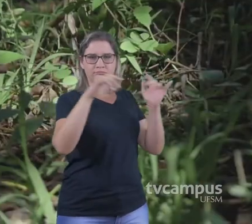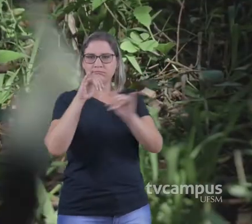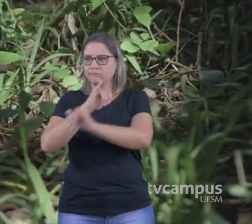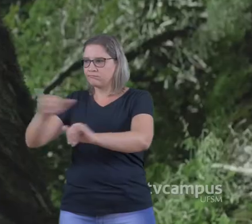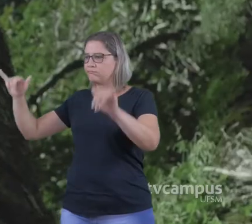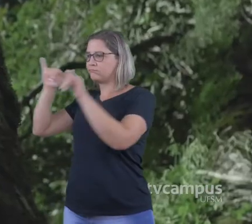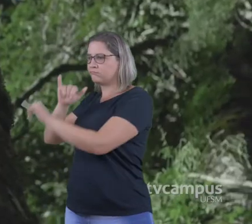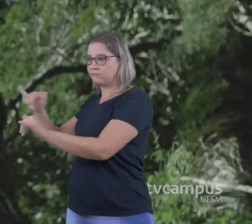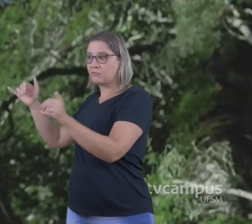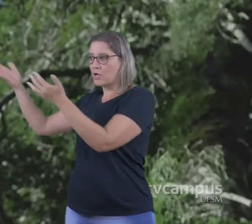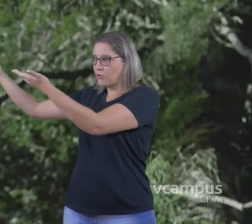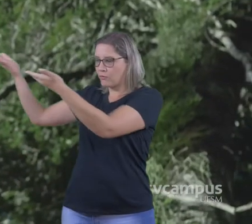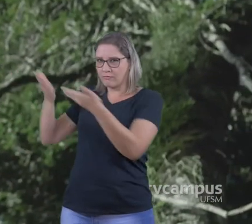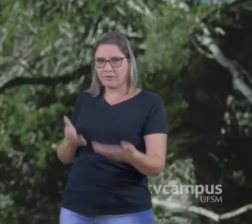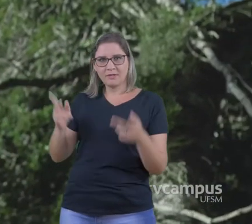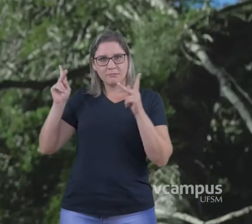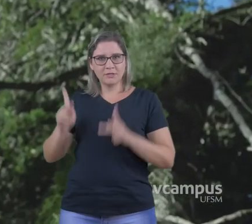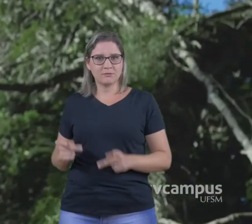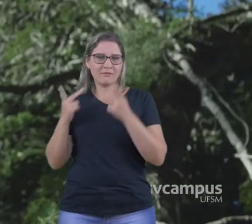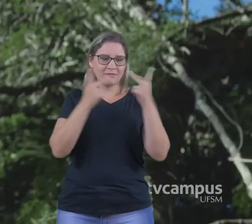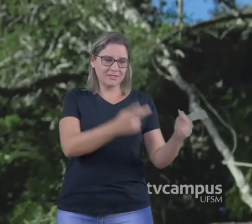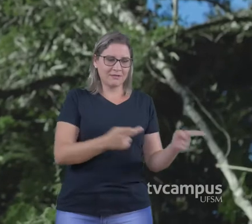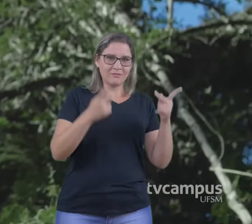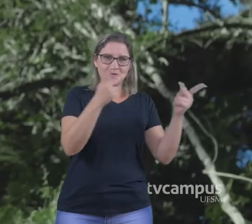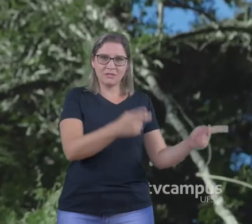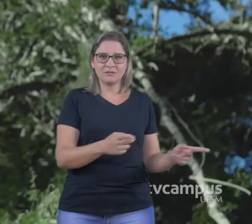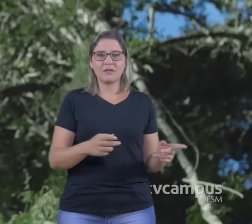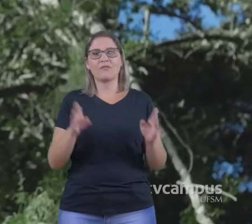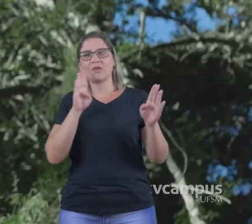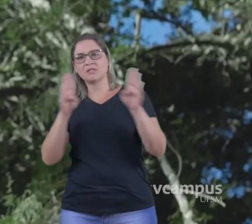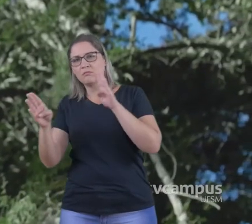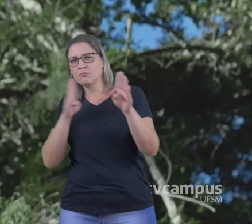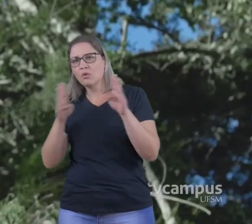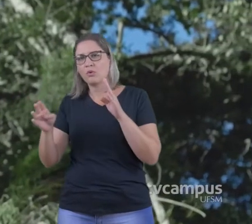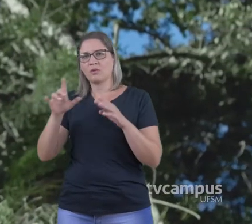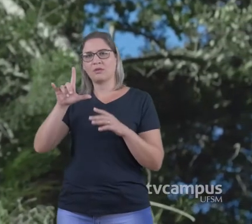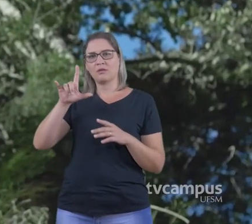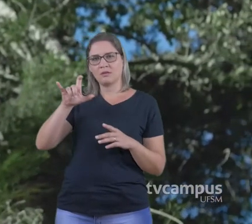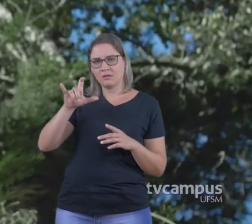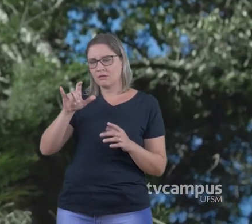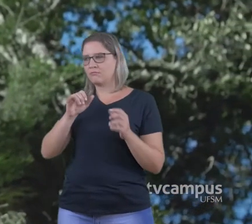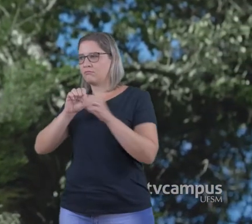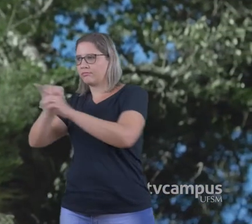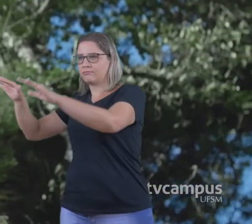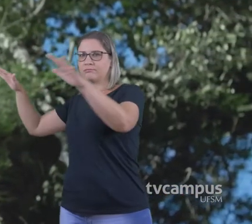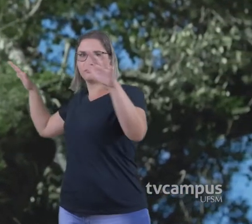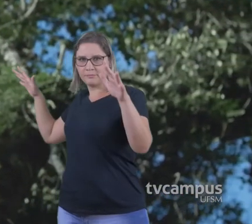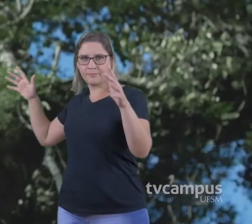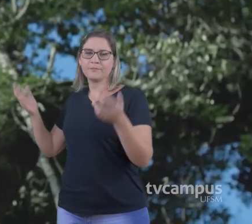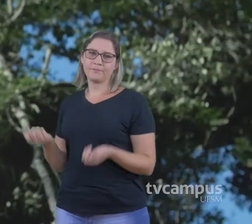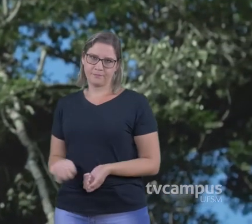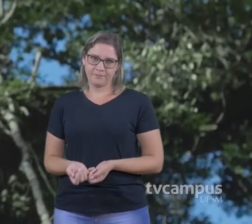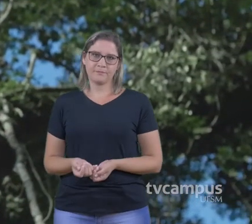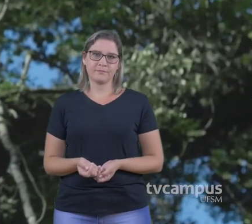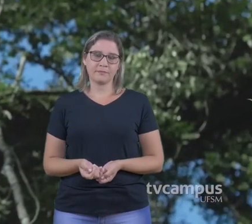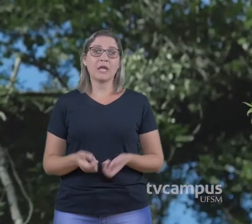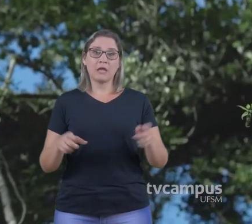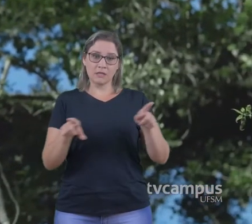divulgamos E convidamos as pessoas Através da nossa página No Facebook E no Instagram E os